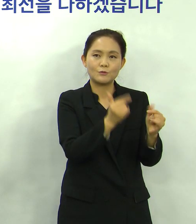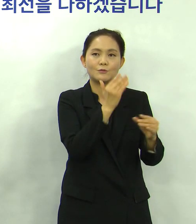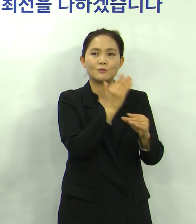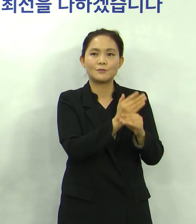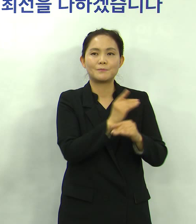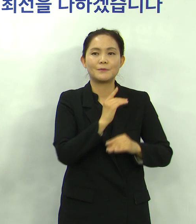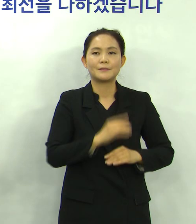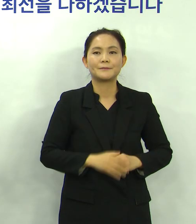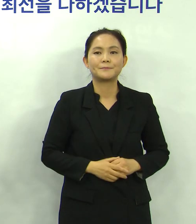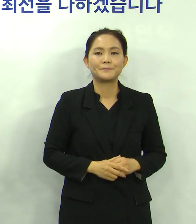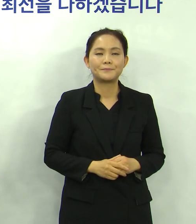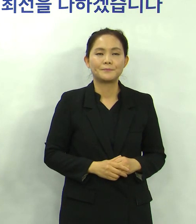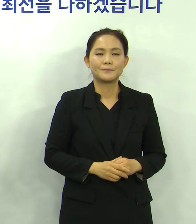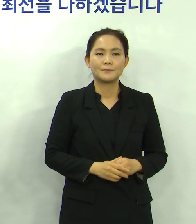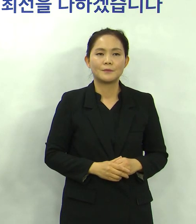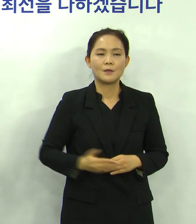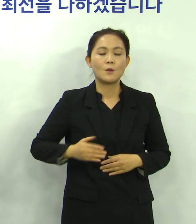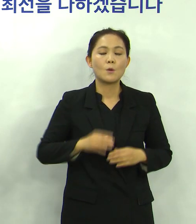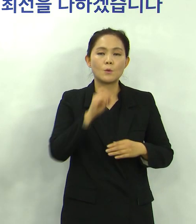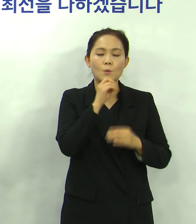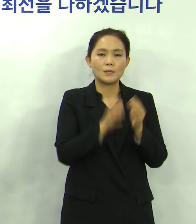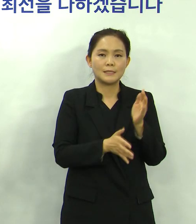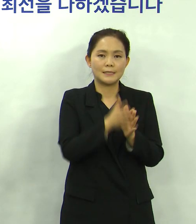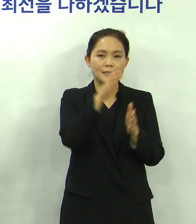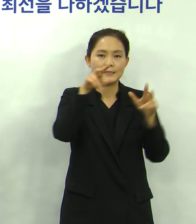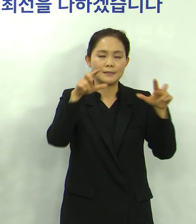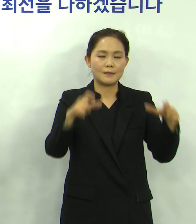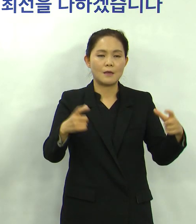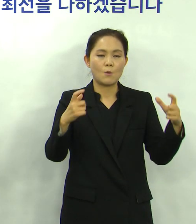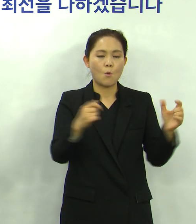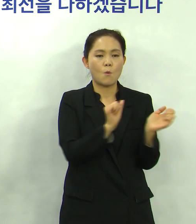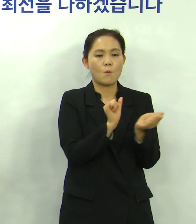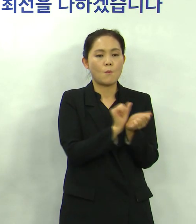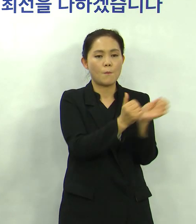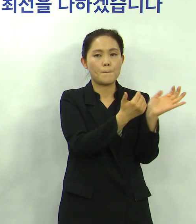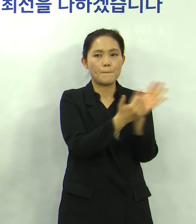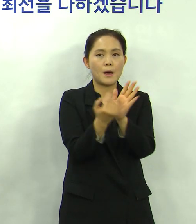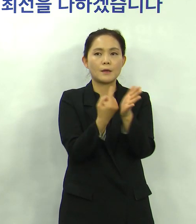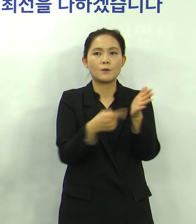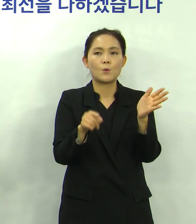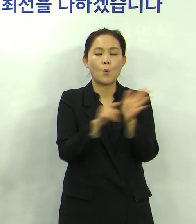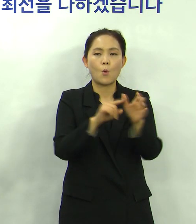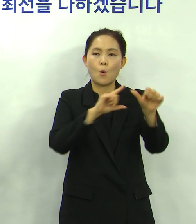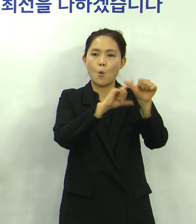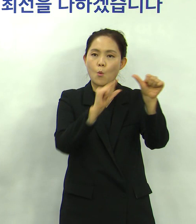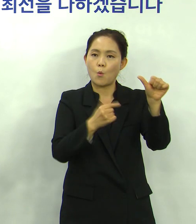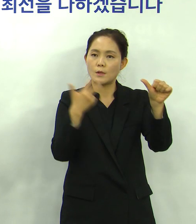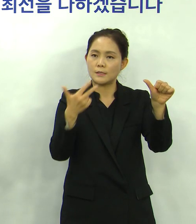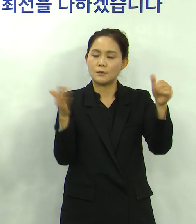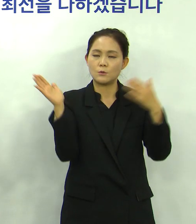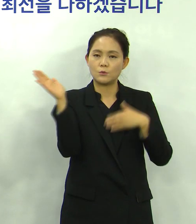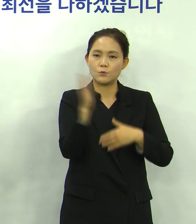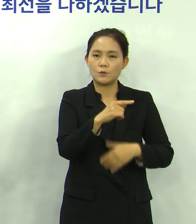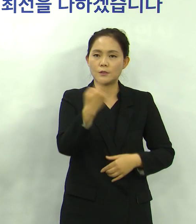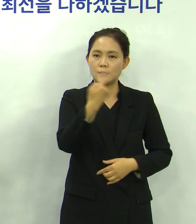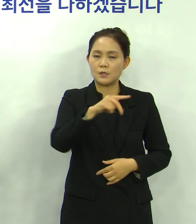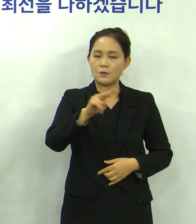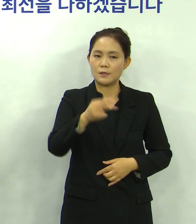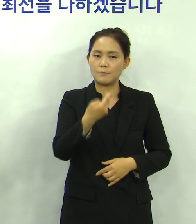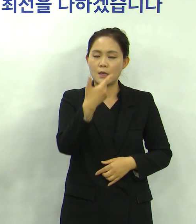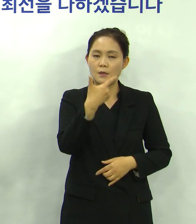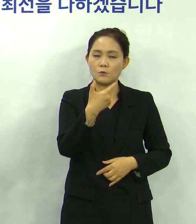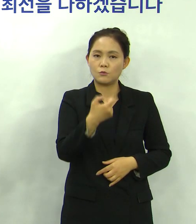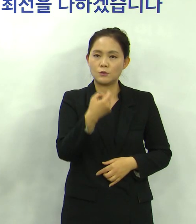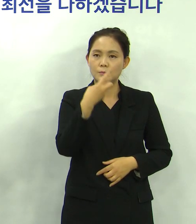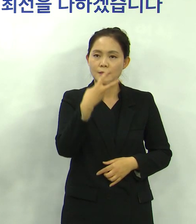확실한 것 같습니다 우리 시의는 이번 사태의 확산을 막기 위해 지난 5월 7일 이후 1263명에